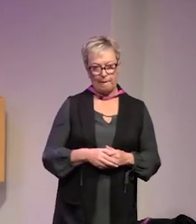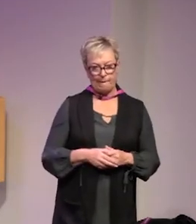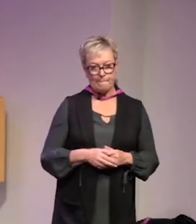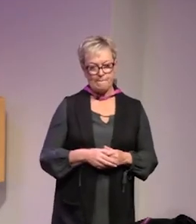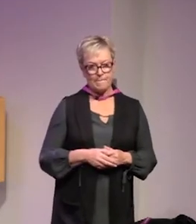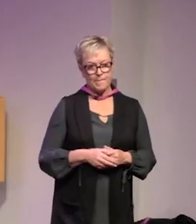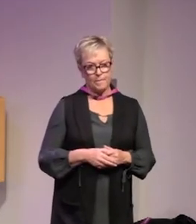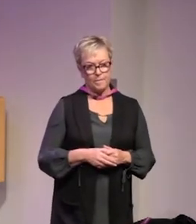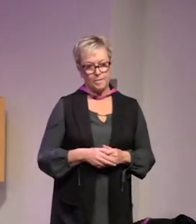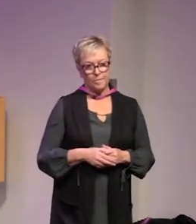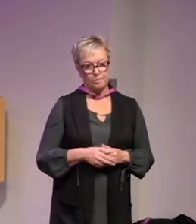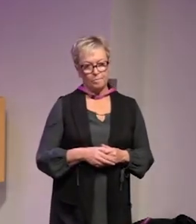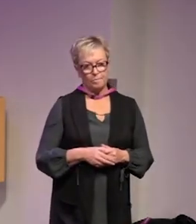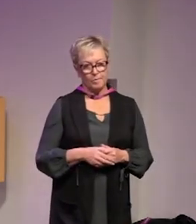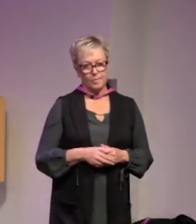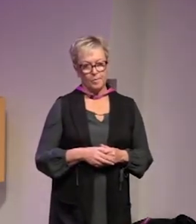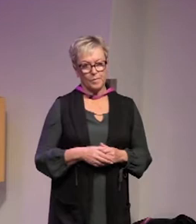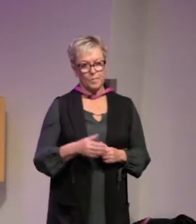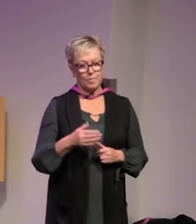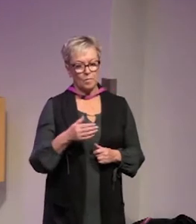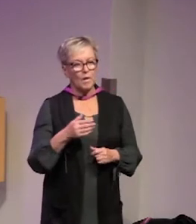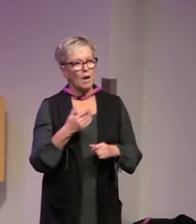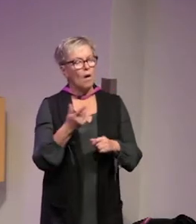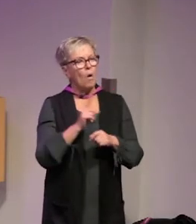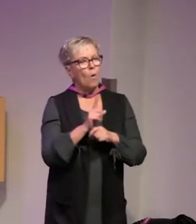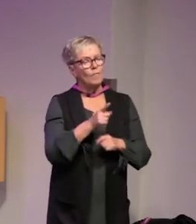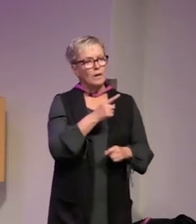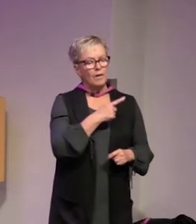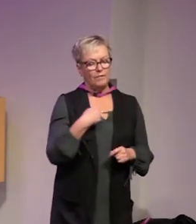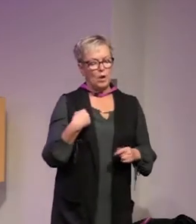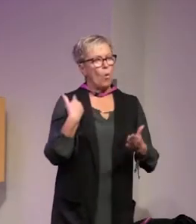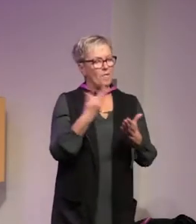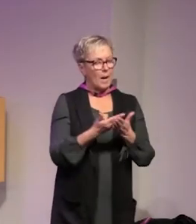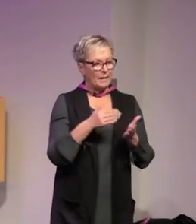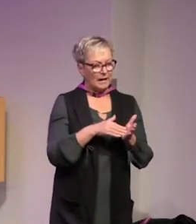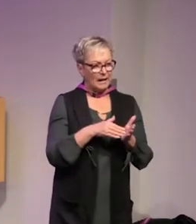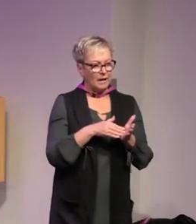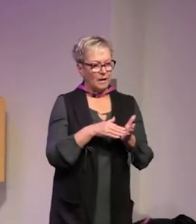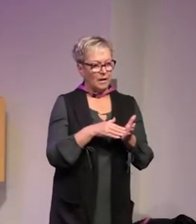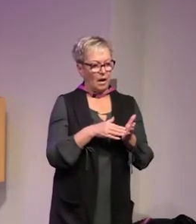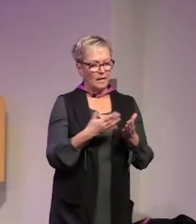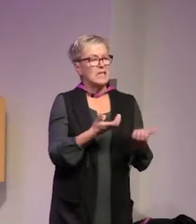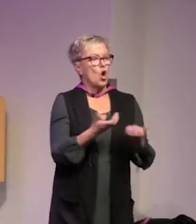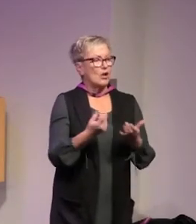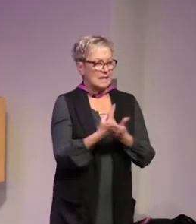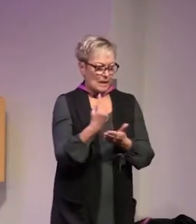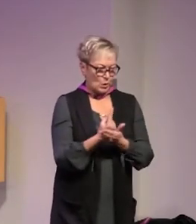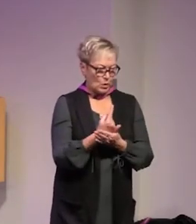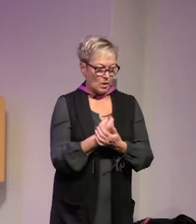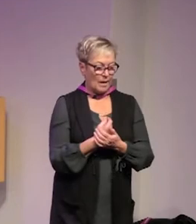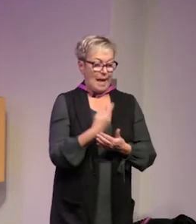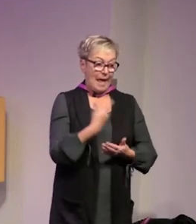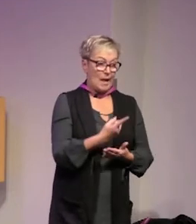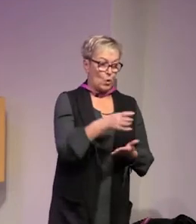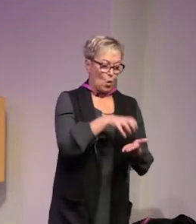ja det var den alltså vad våra intervjuer ofta kommer fram till är väl att det saknas resurser